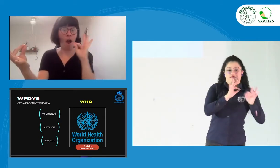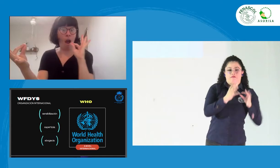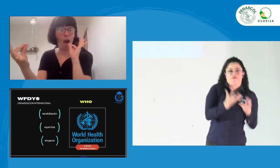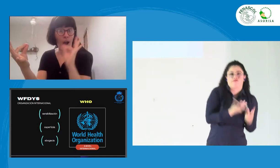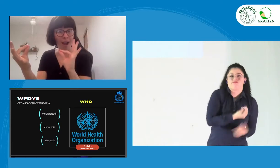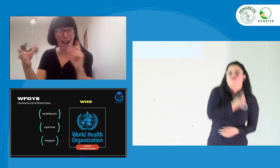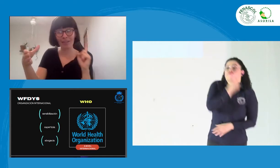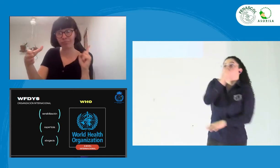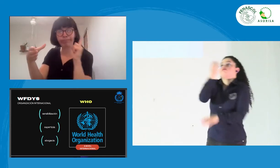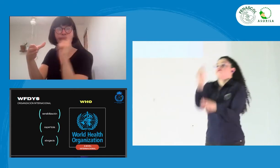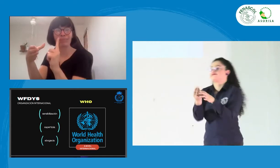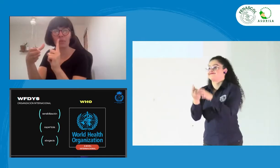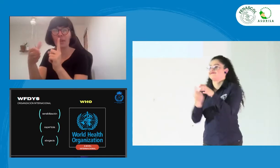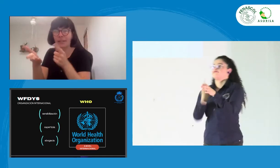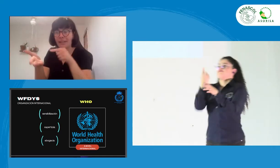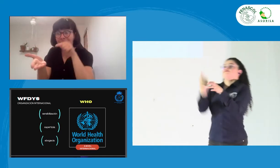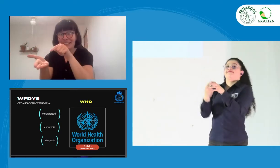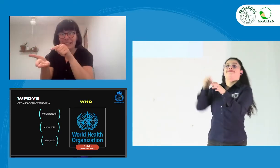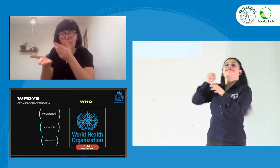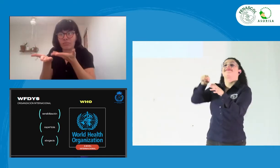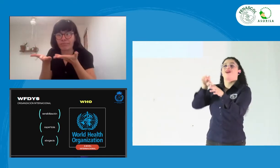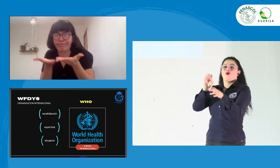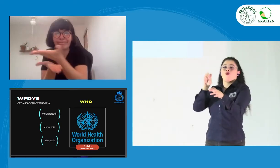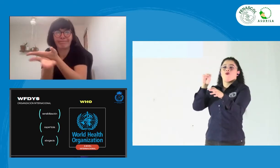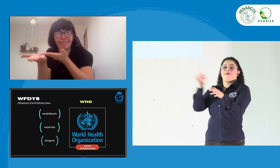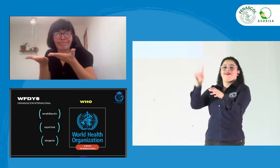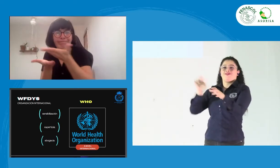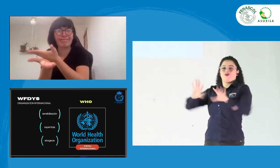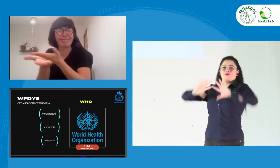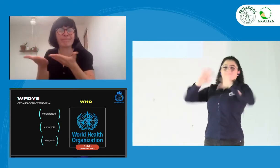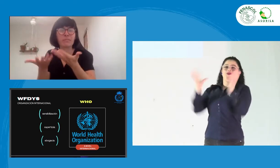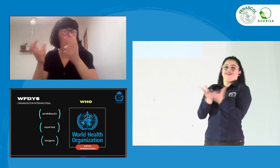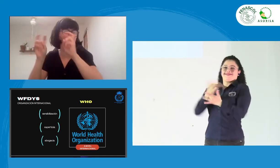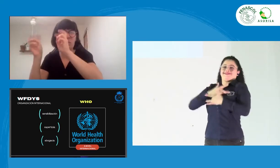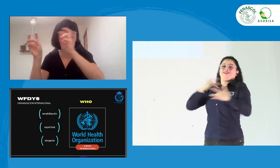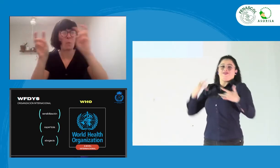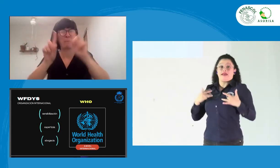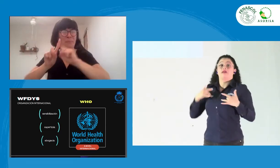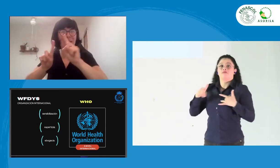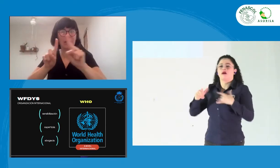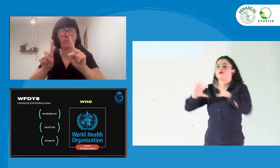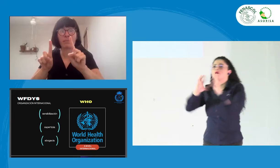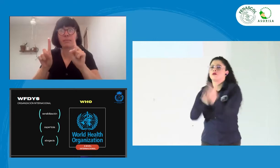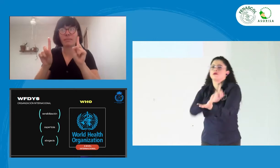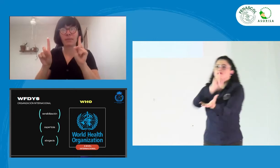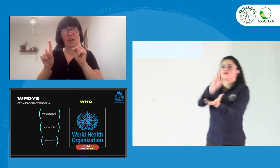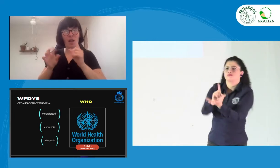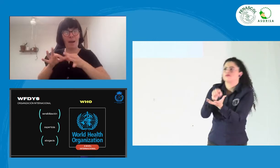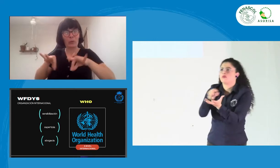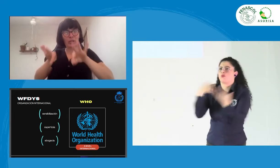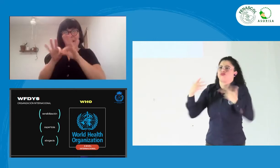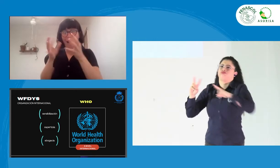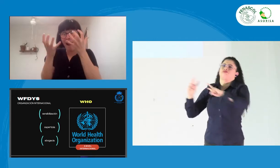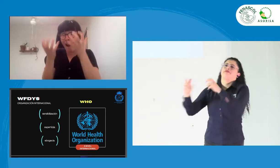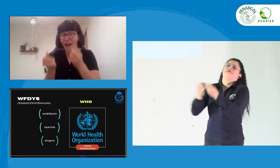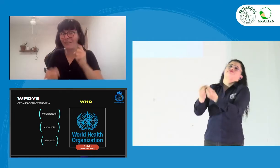caso nosotros dijimos, somos también expertos en temas de juventud, somos una sección de jóvenes y podemos estar allí